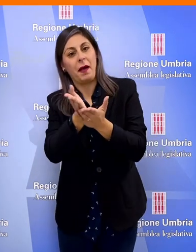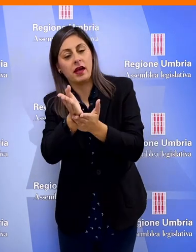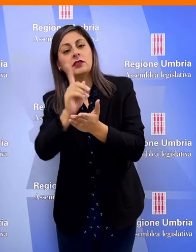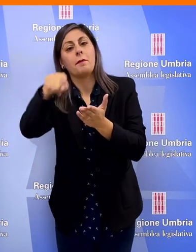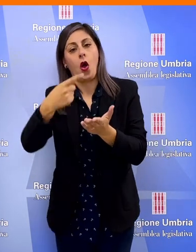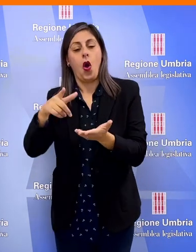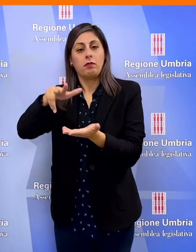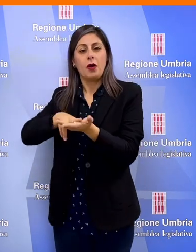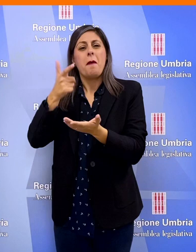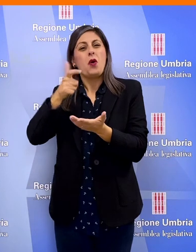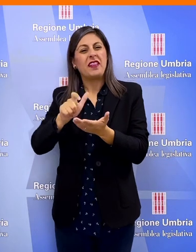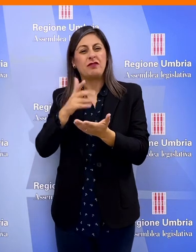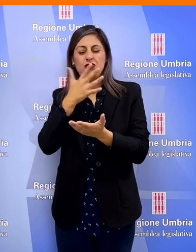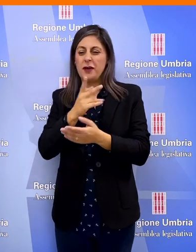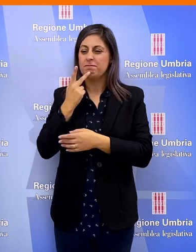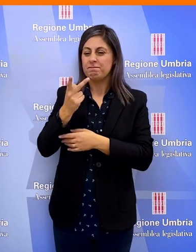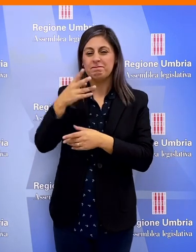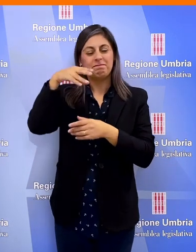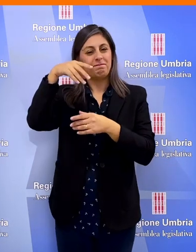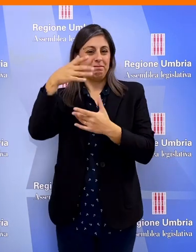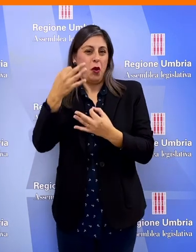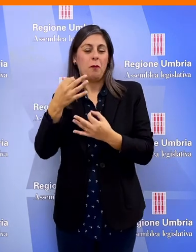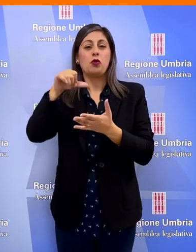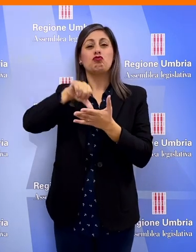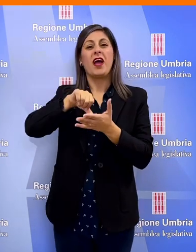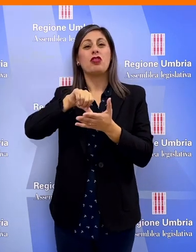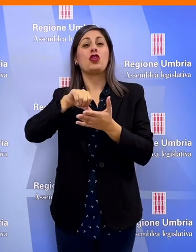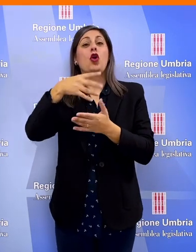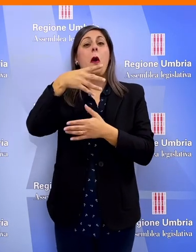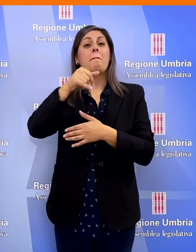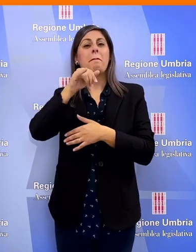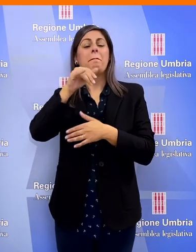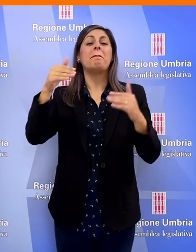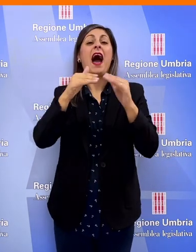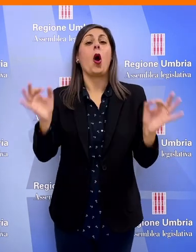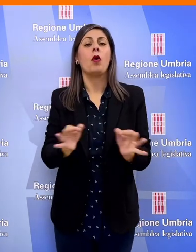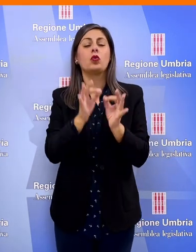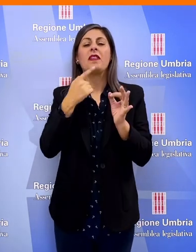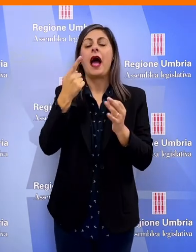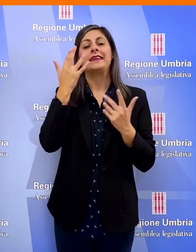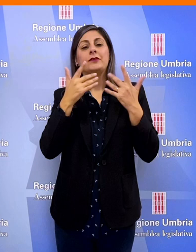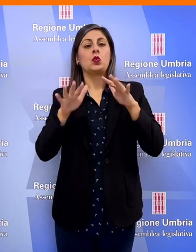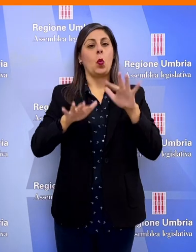commissione viste le contrarietà che sono state espresse dal centro pari opportunità